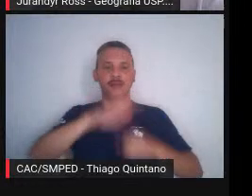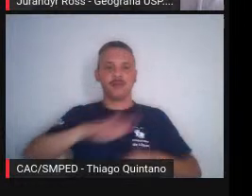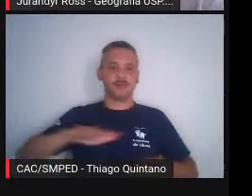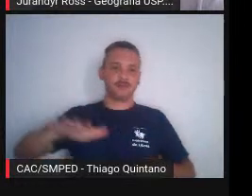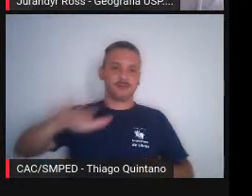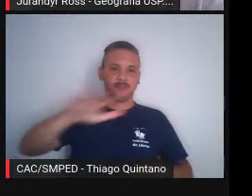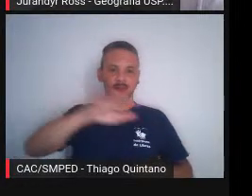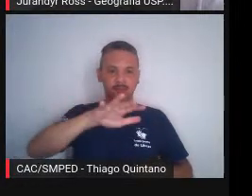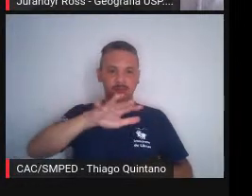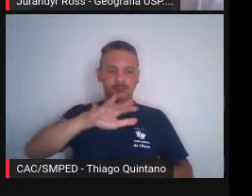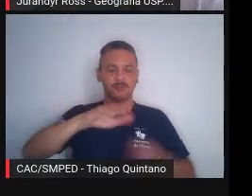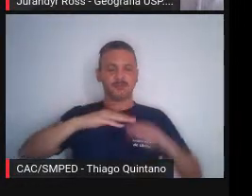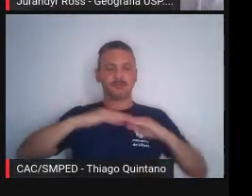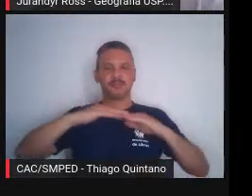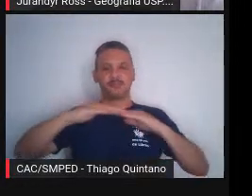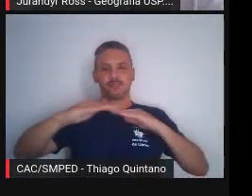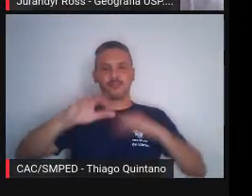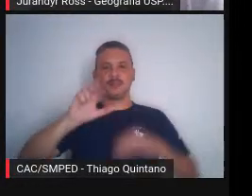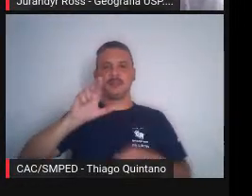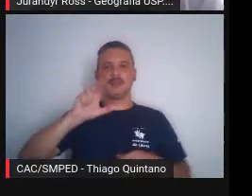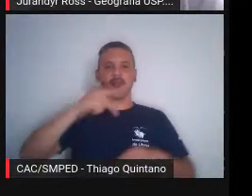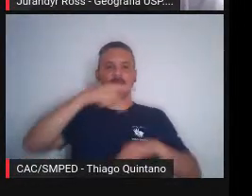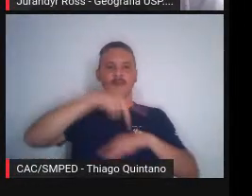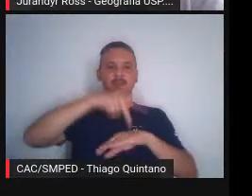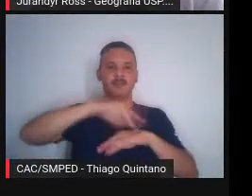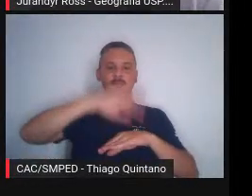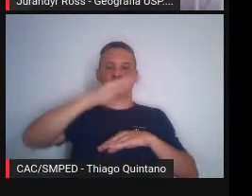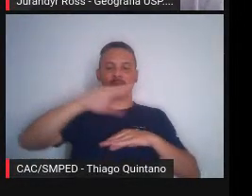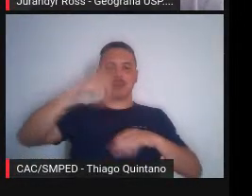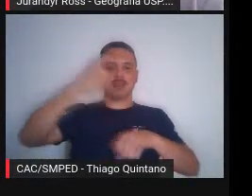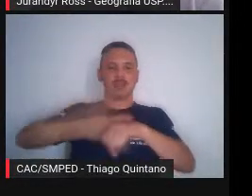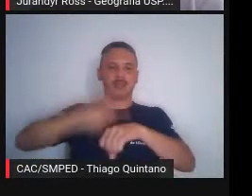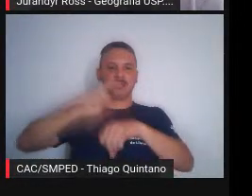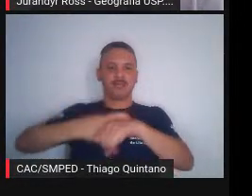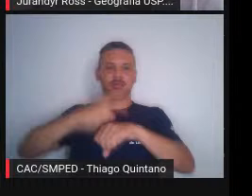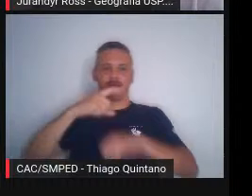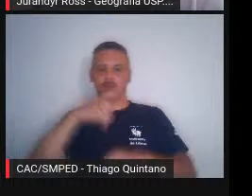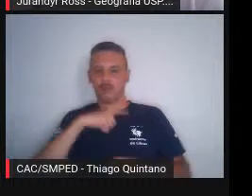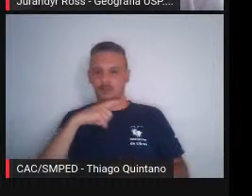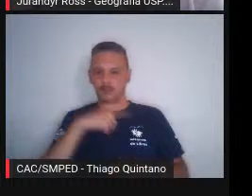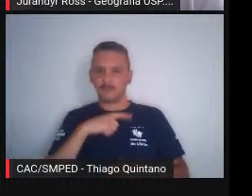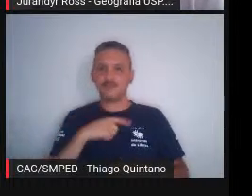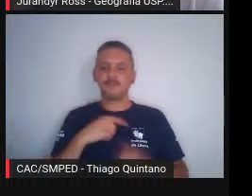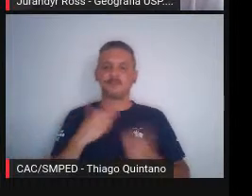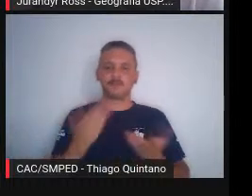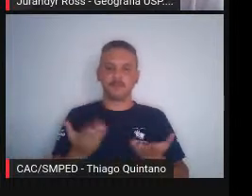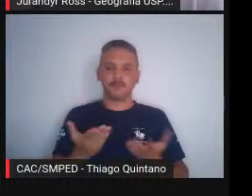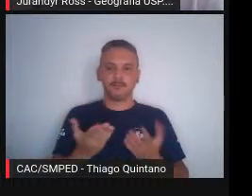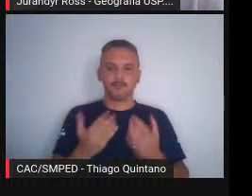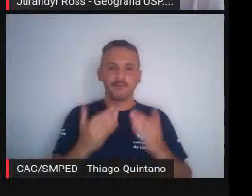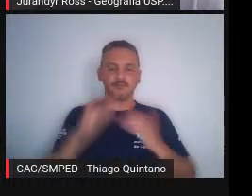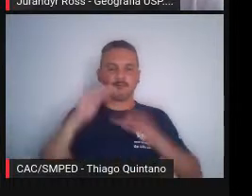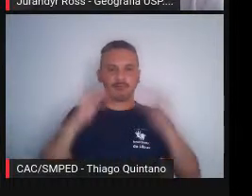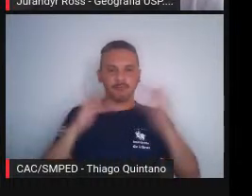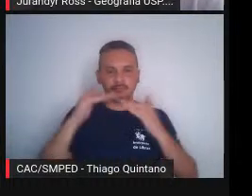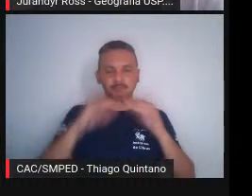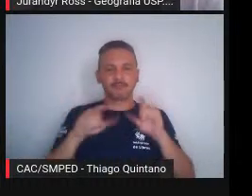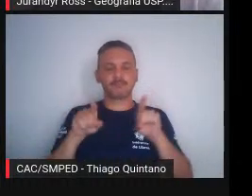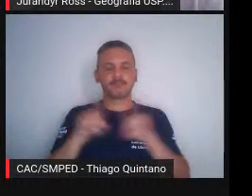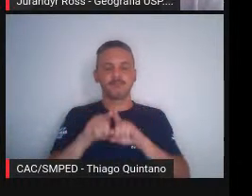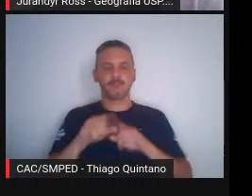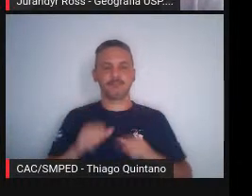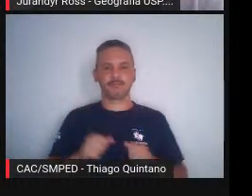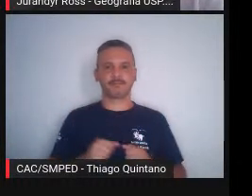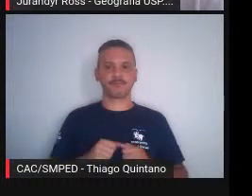dos terrenos do cristalino, das rochas mais duras e de vertentes mais inclinadas e de relevos mais altos,